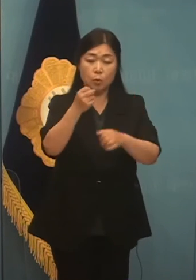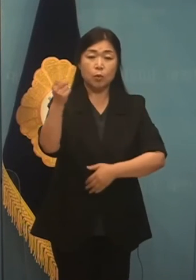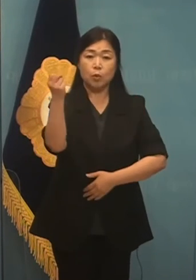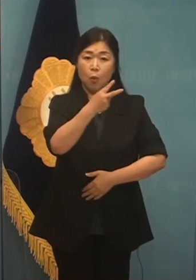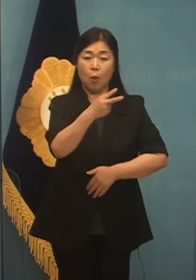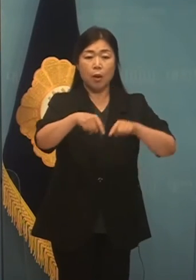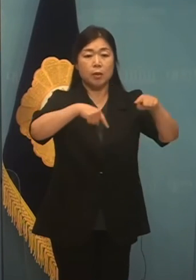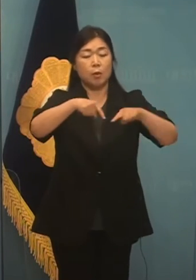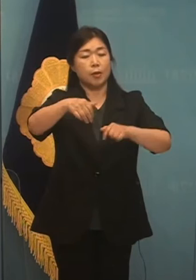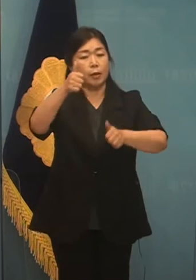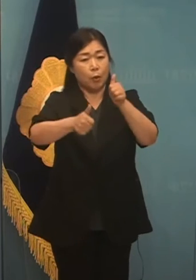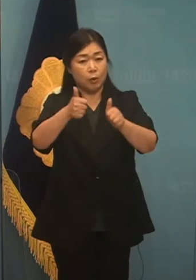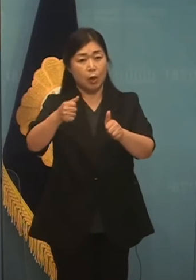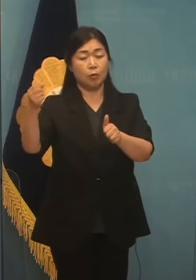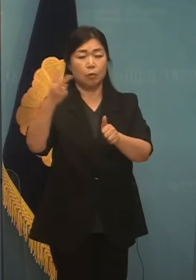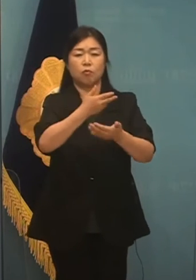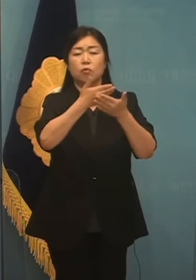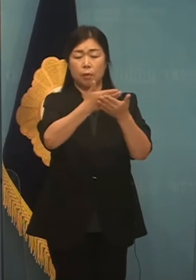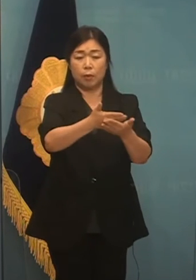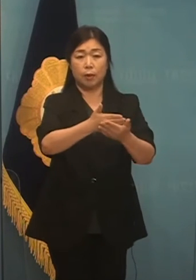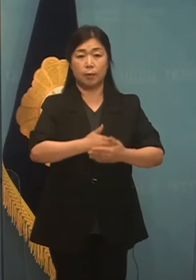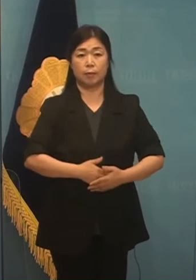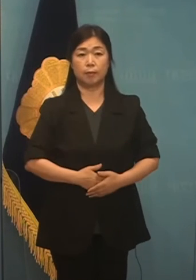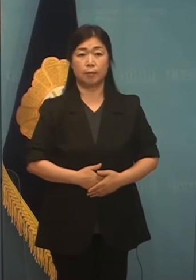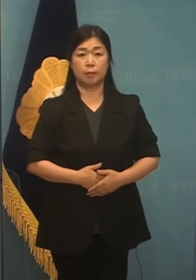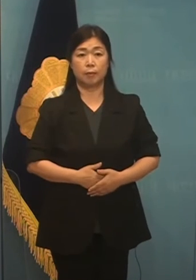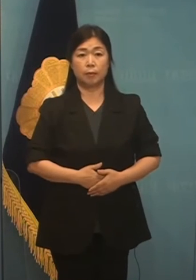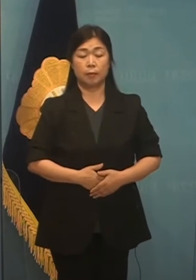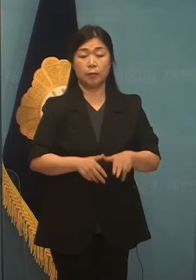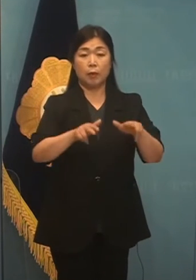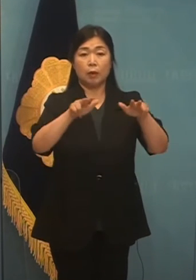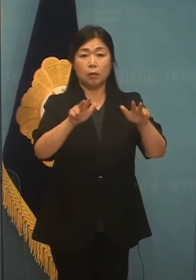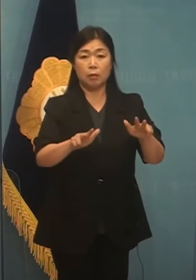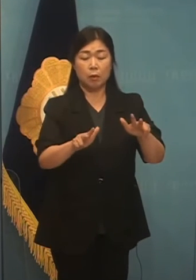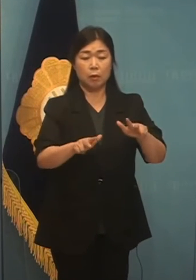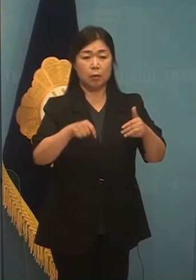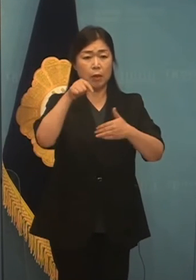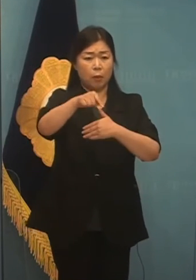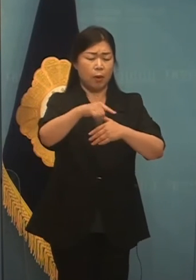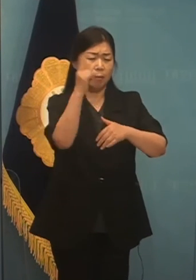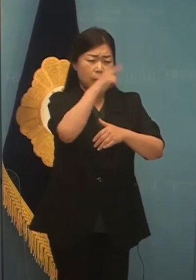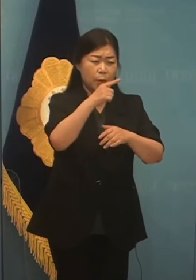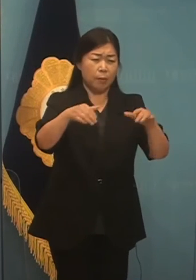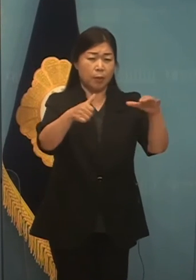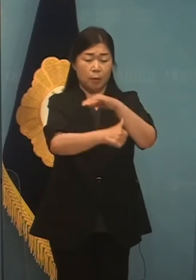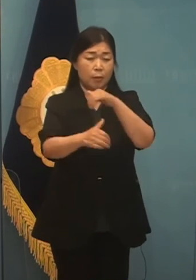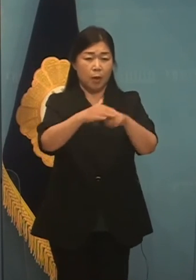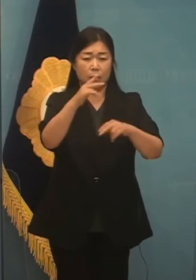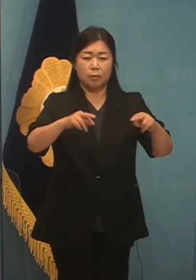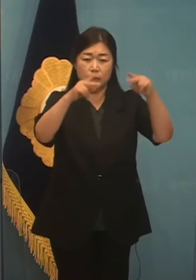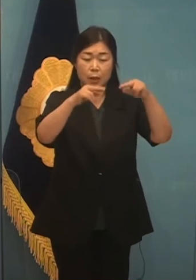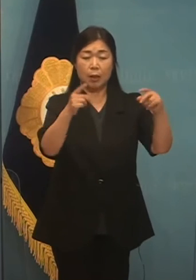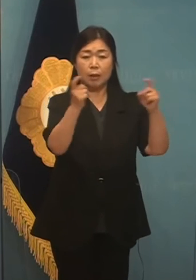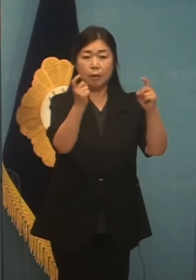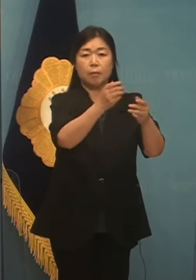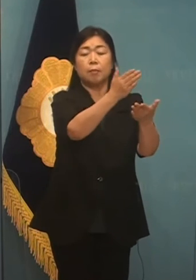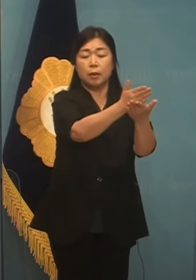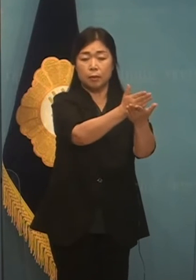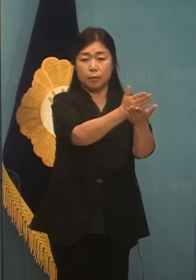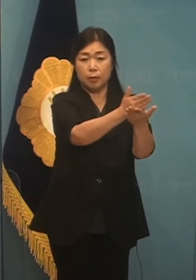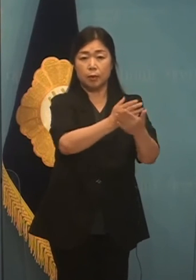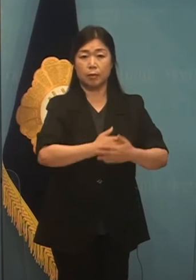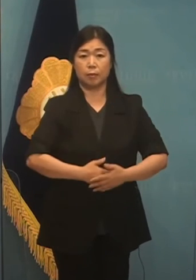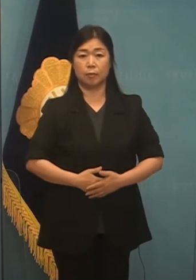정책 경쟁 또한 중요합니다. 이제는 장외 공방과 진흙탕 싸움을 끝내야 합니다.